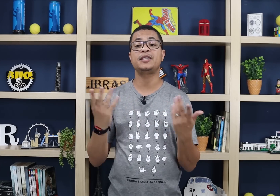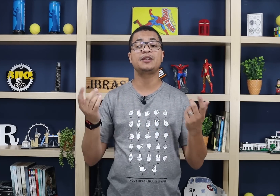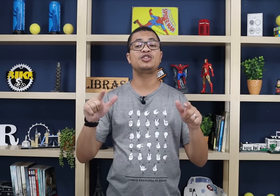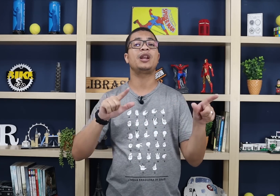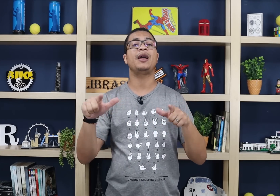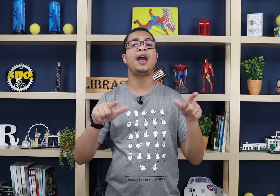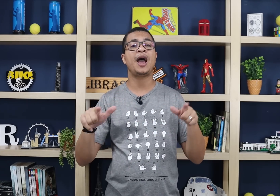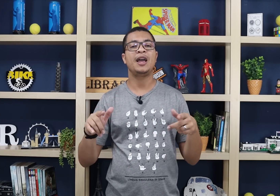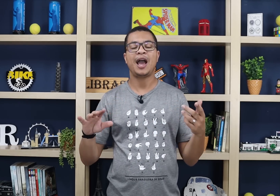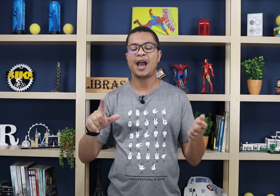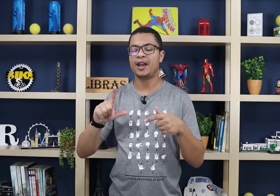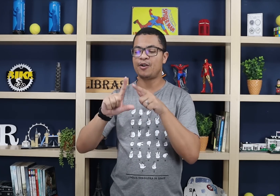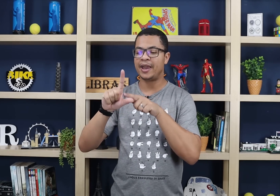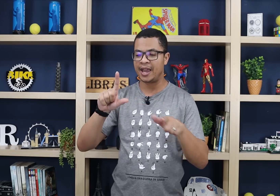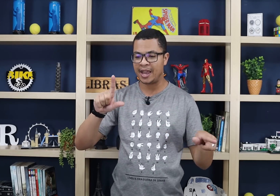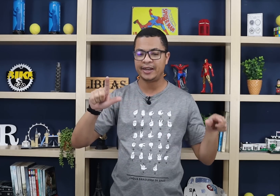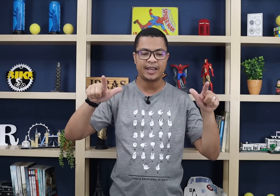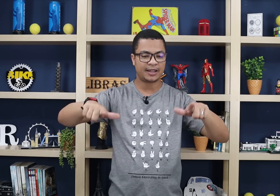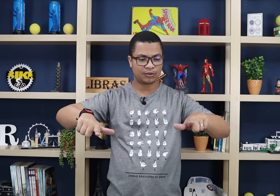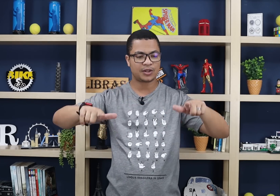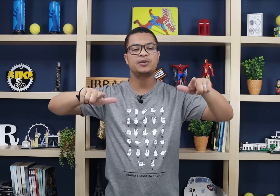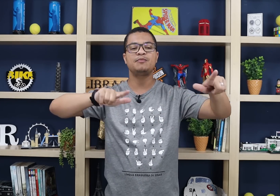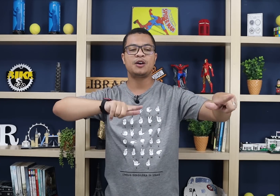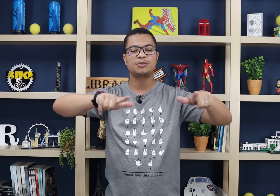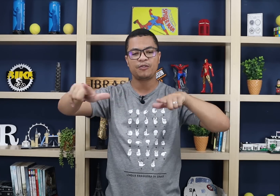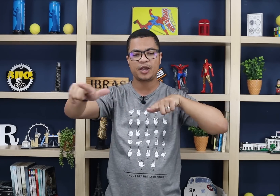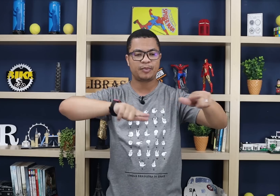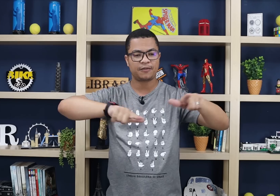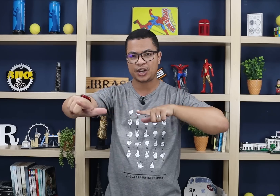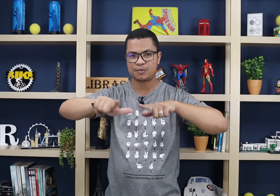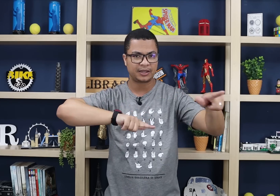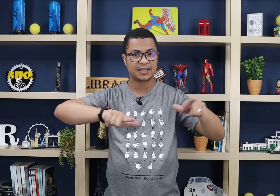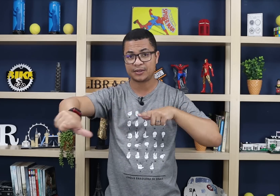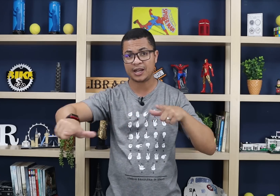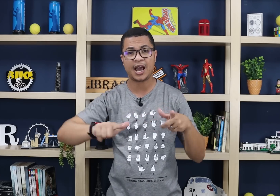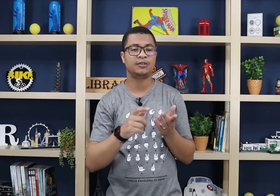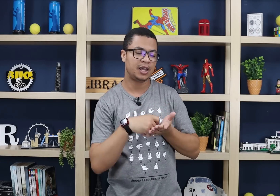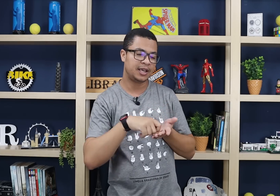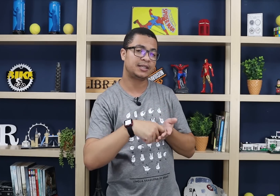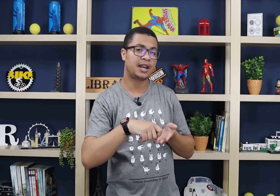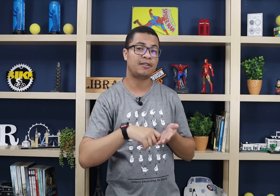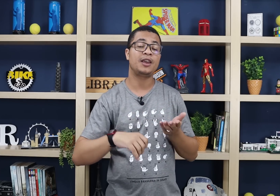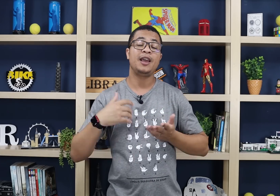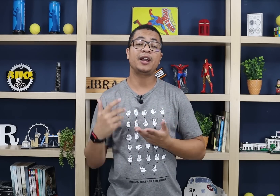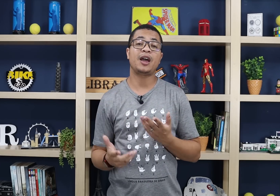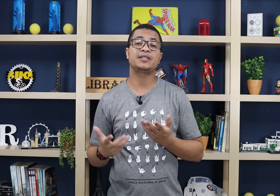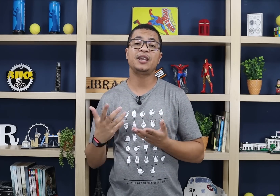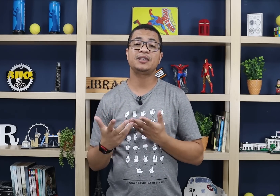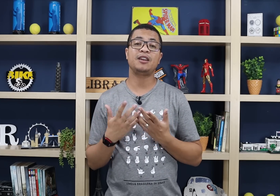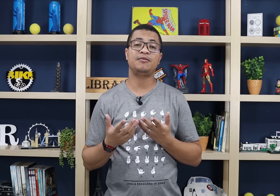exemplo, sinal de trabalhar. Ah, é o L deitado com as duas mãos, movimento pra frente e pra trás alternado. Escreve. É claro que você tem que escrever